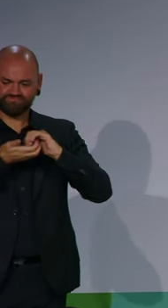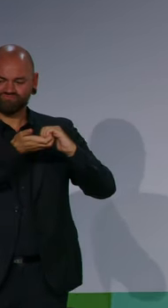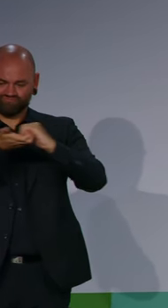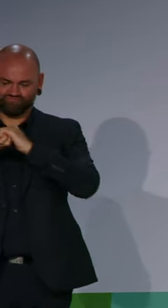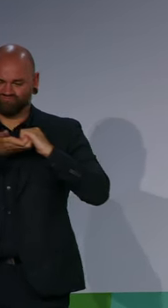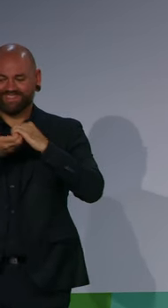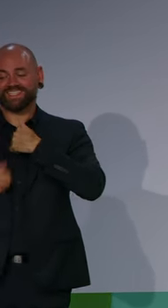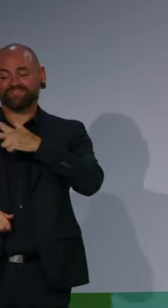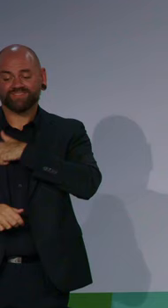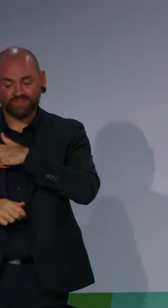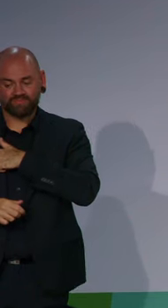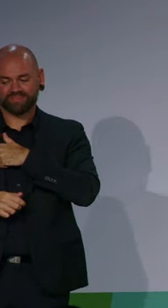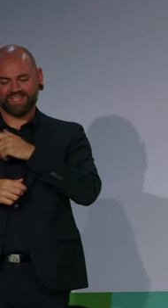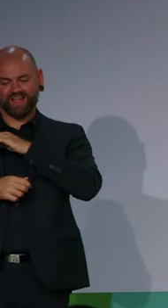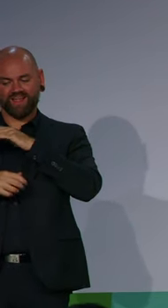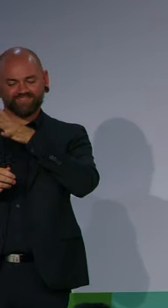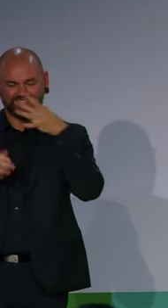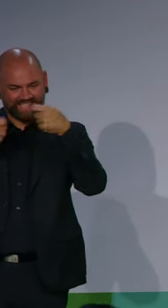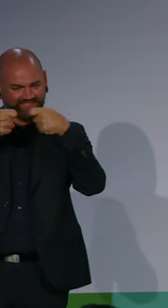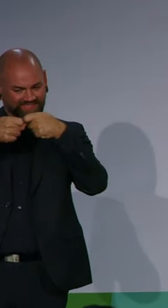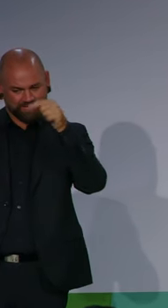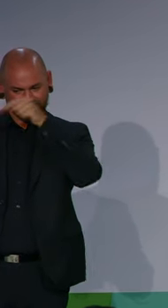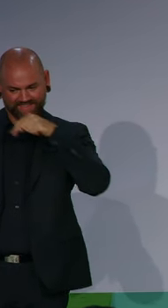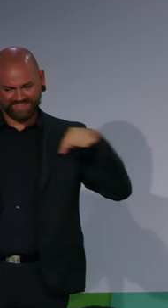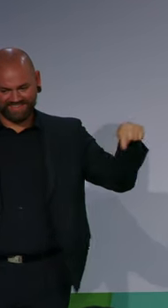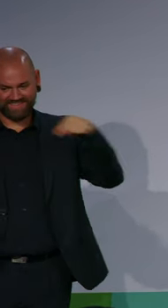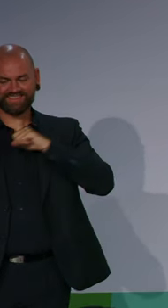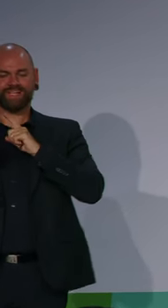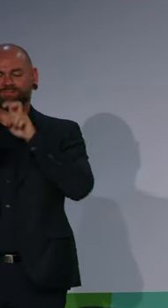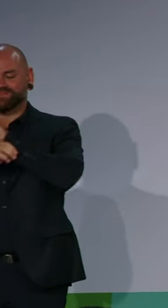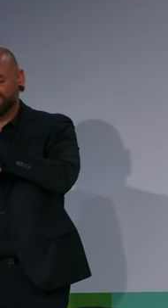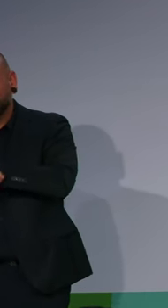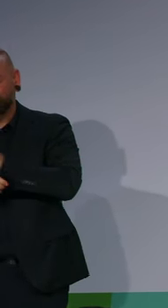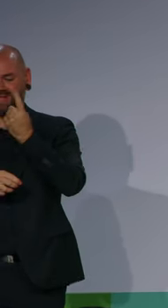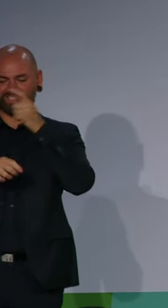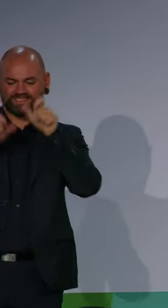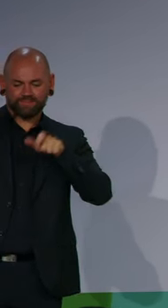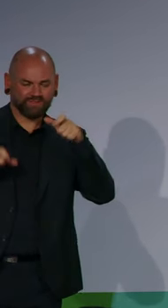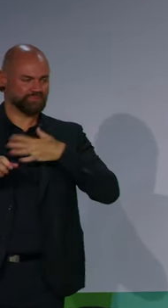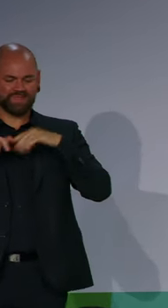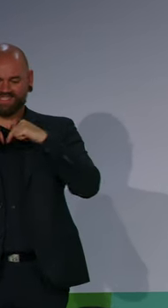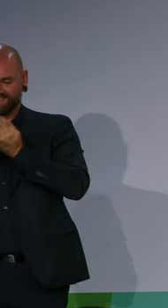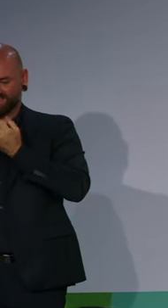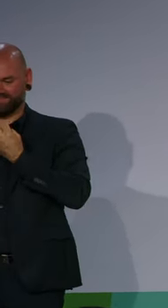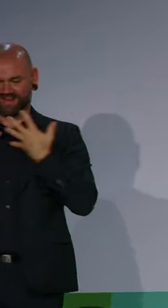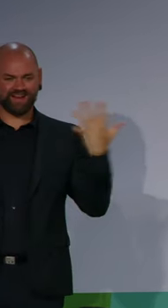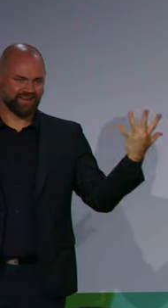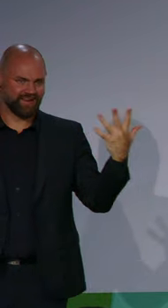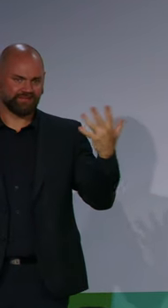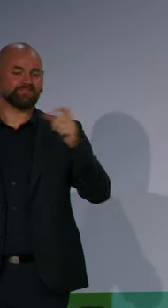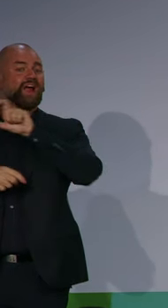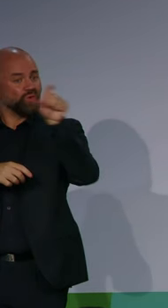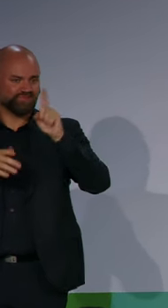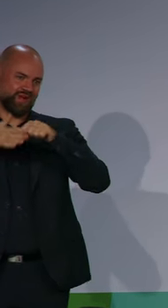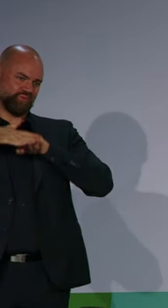unterstützen werden, dass am Ende ein Gesetz verabschiedet wird, das wirklich den Namen verdient, unter dem es steht, nämlich